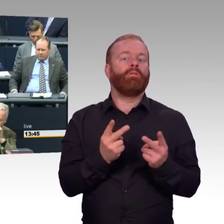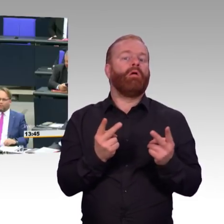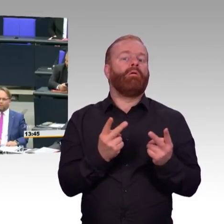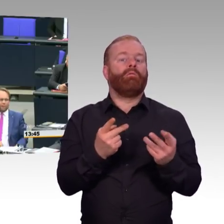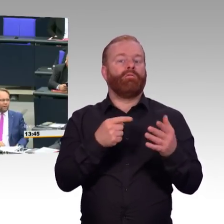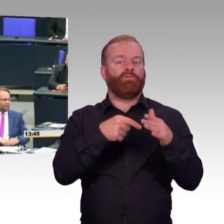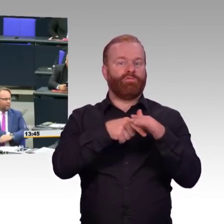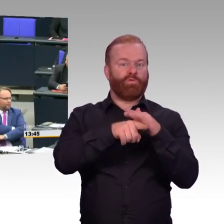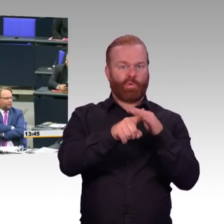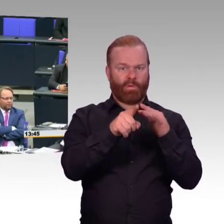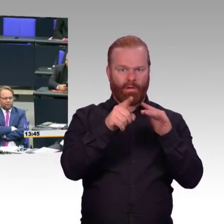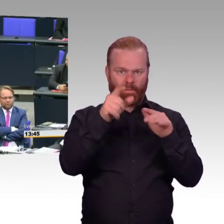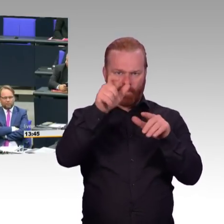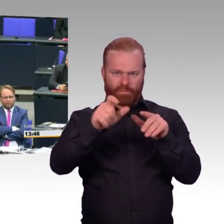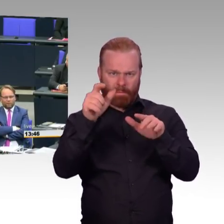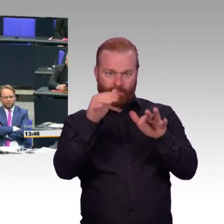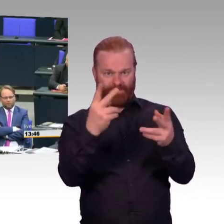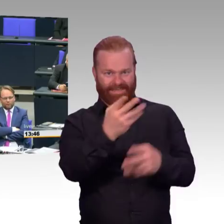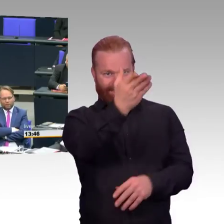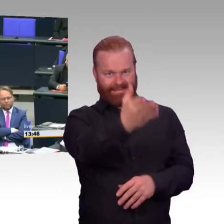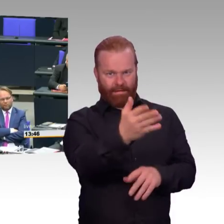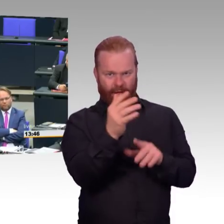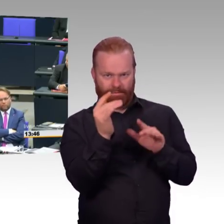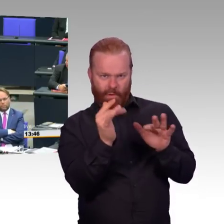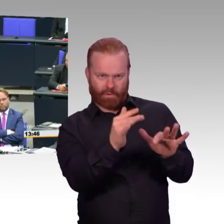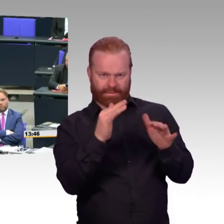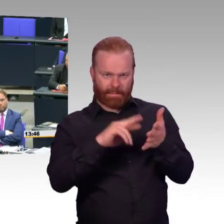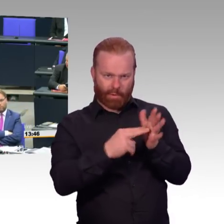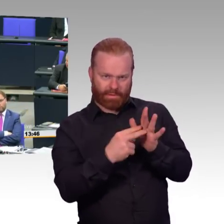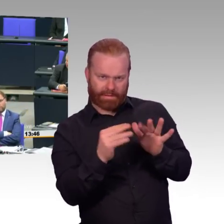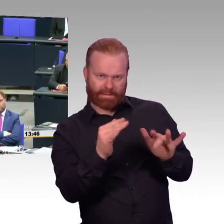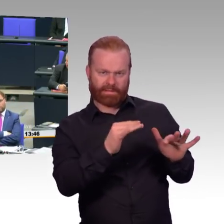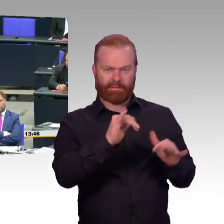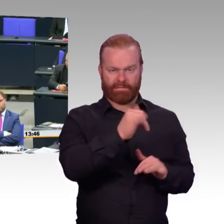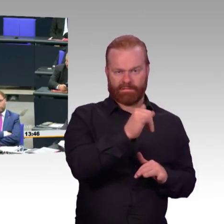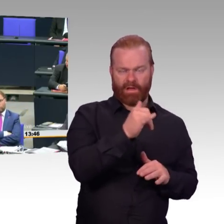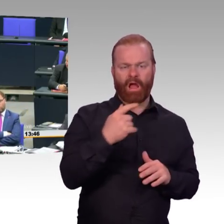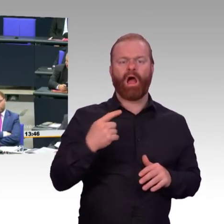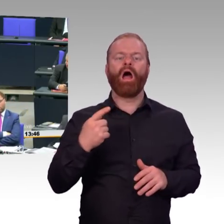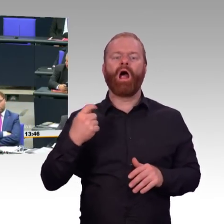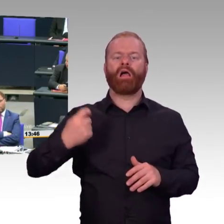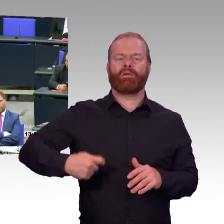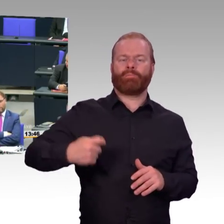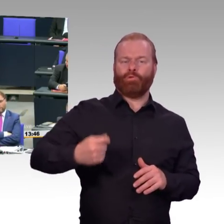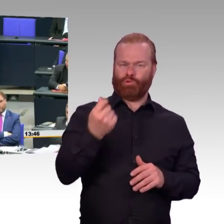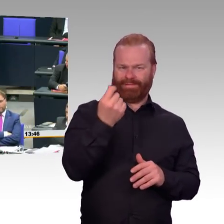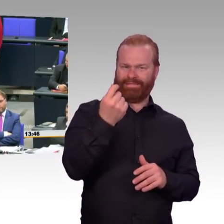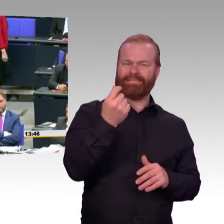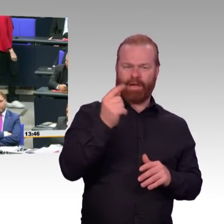Selbstverständlich, gut. Ja, herzlichen Dank für diese Frage und ich werde in einigen Punkten kurz darauf eingehen.